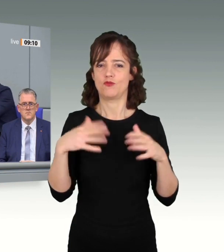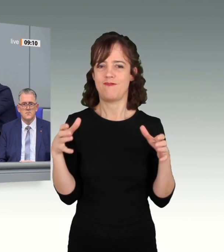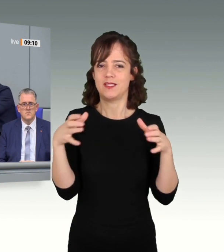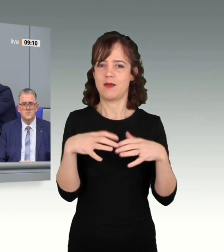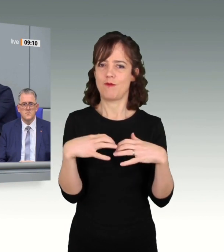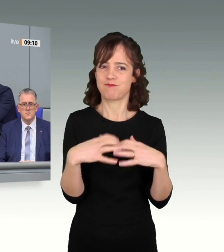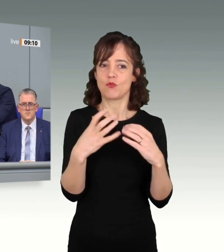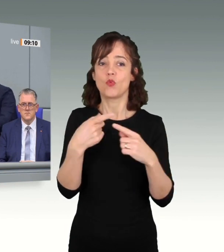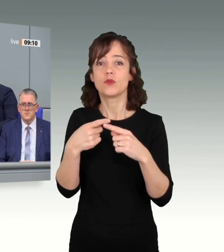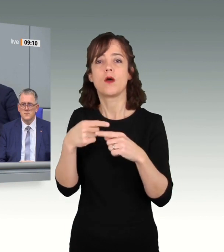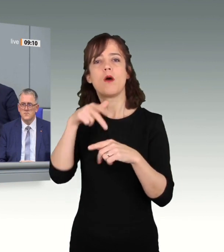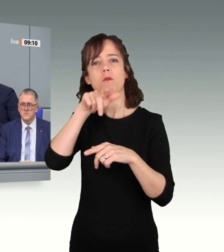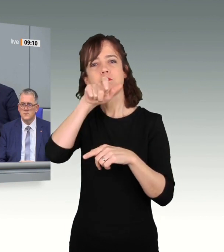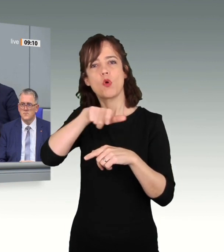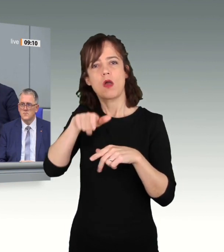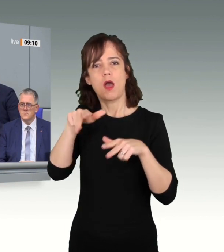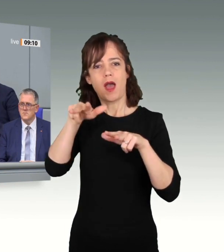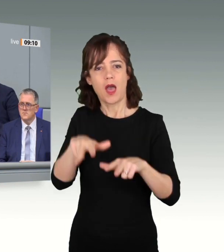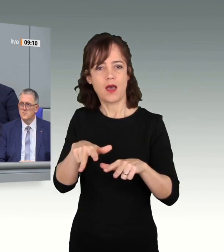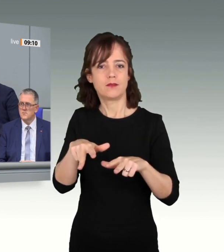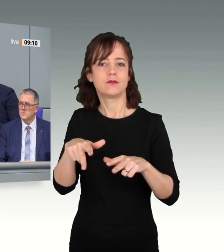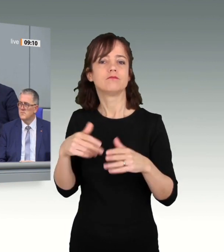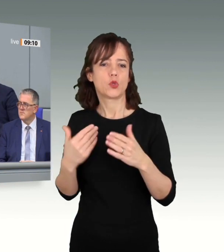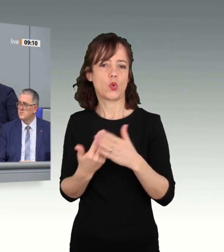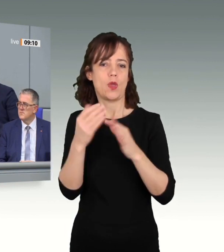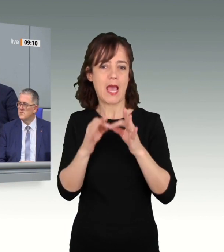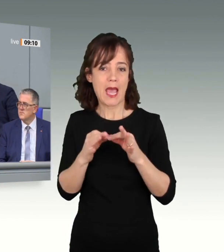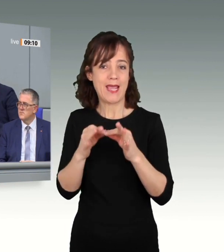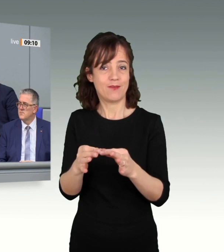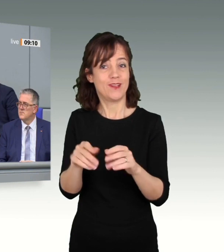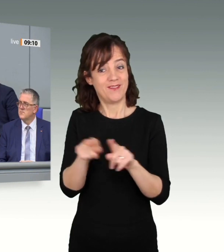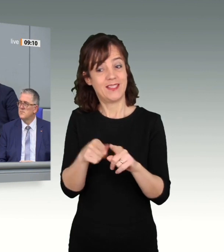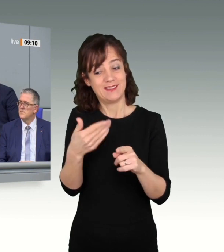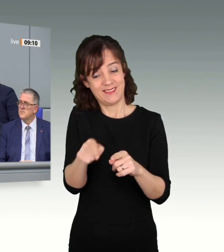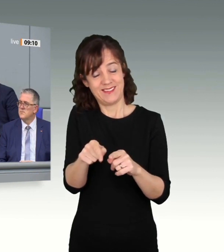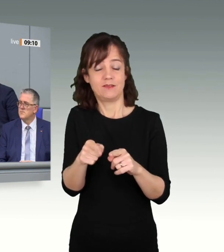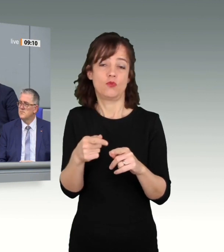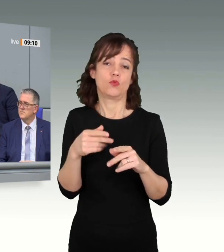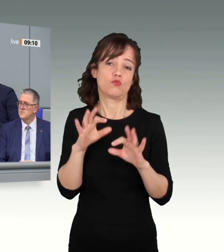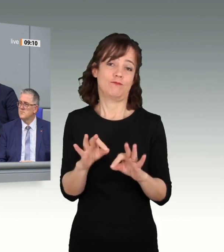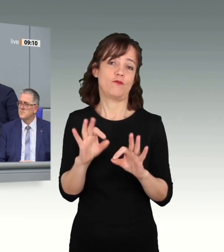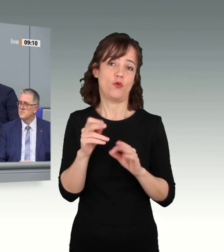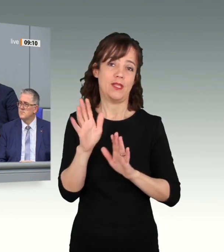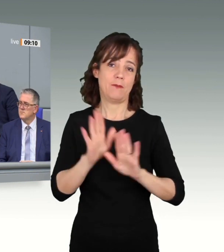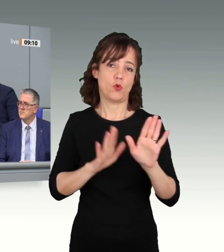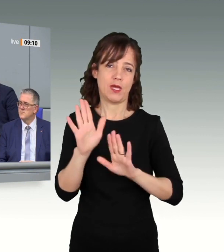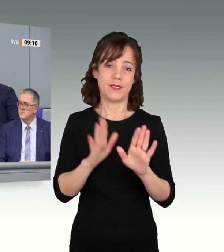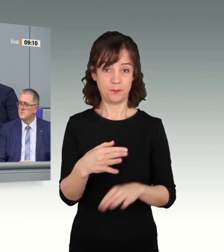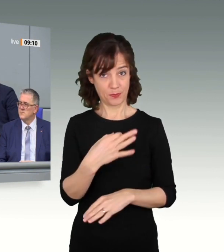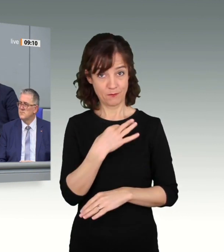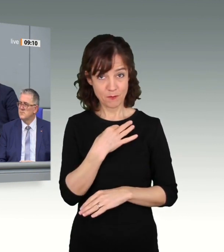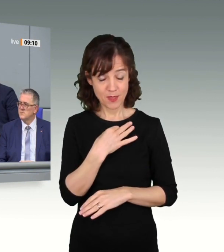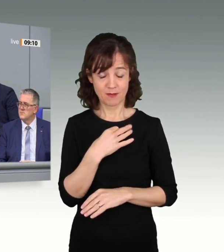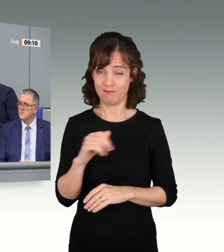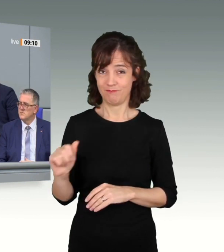ein neues Instrument zur Belebung unserer Demokratie auf den Weg gebracht. Für mich sind Sie ganz